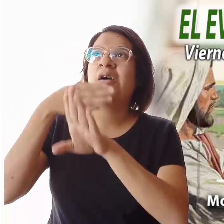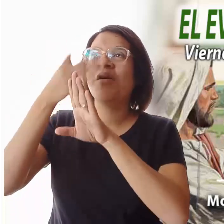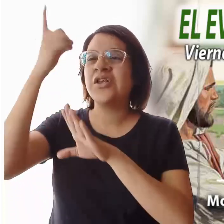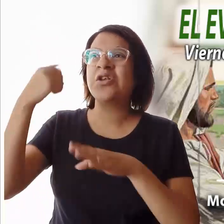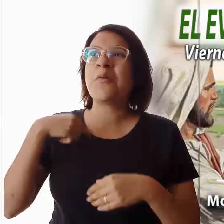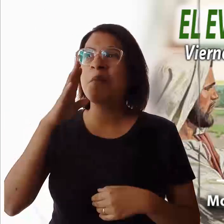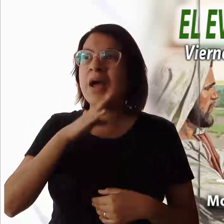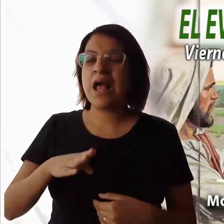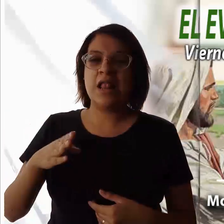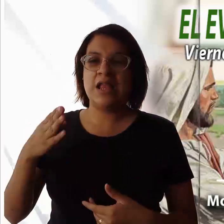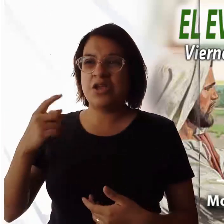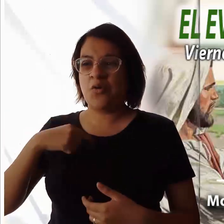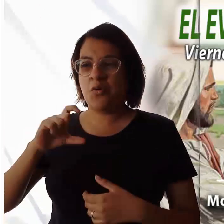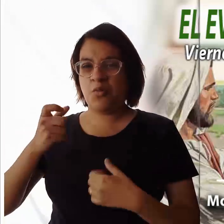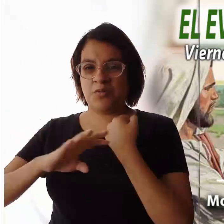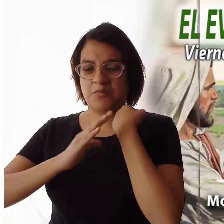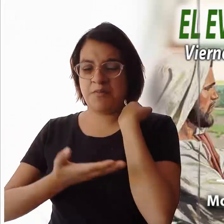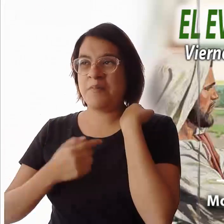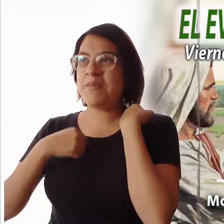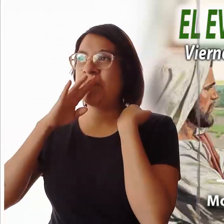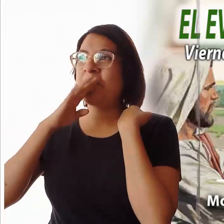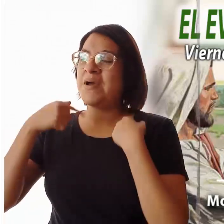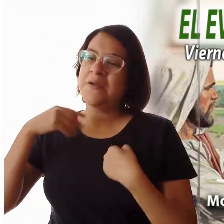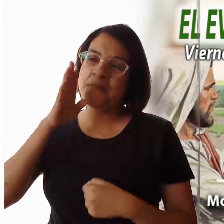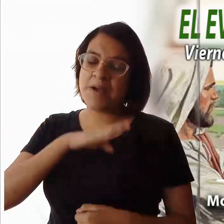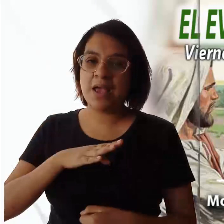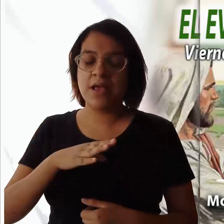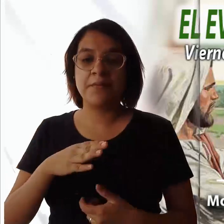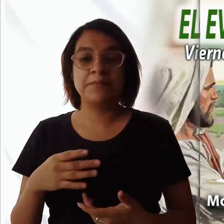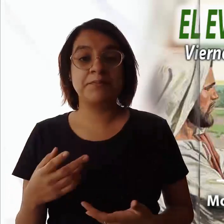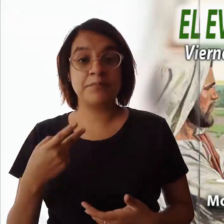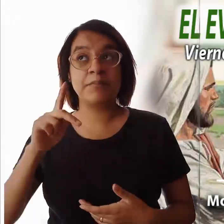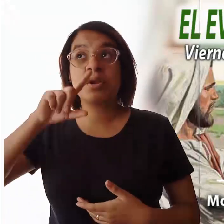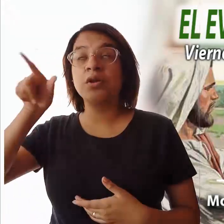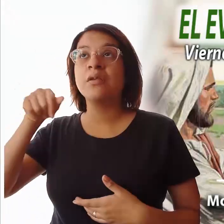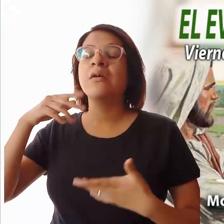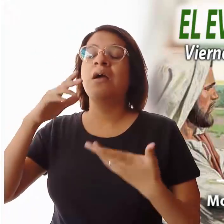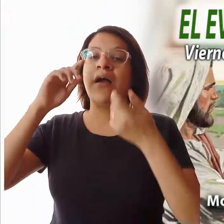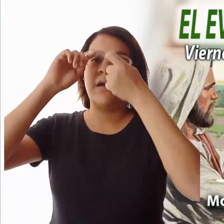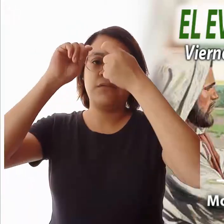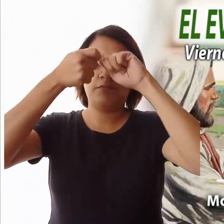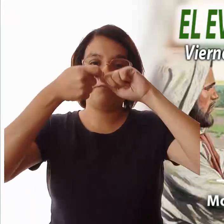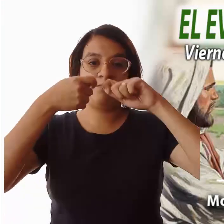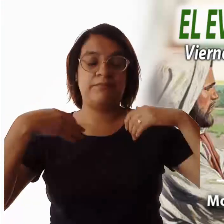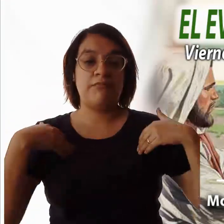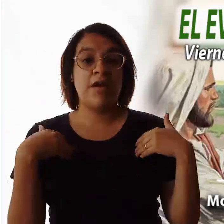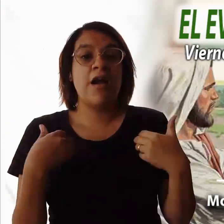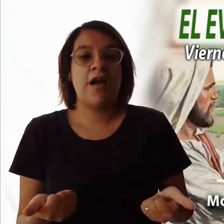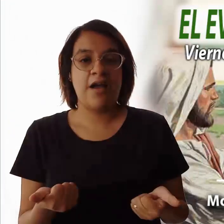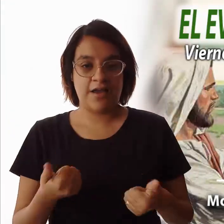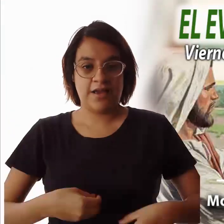la hora en que fue concebido. Pero después entiende y se pone en las manos del dador de la vida.